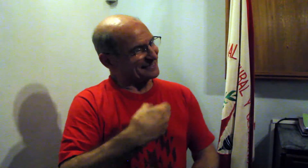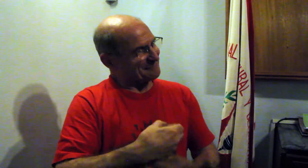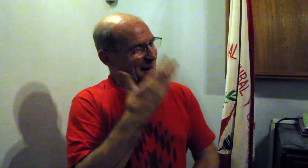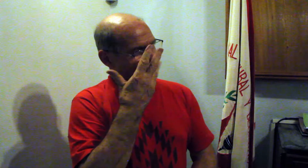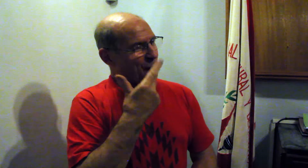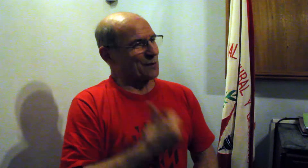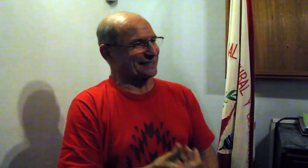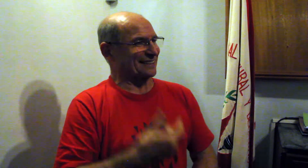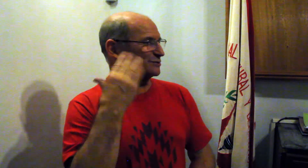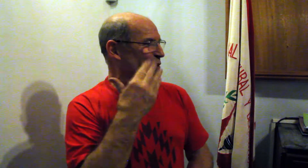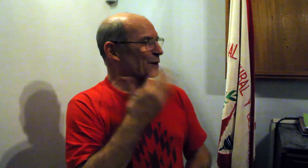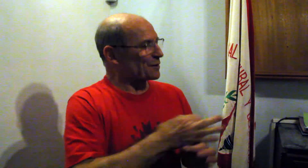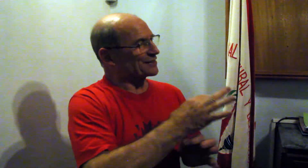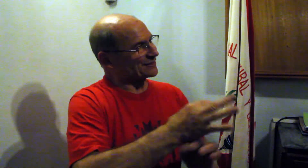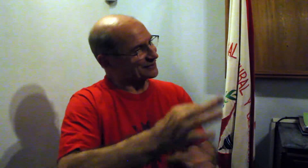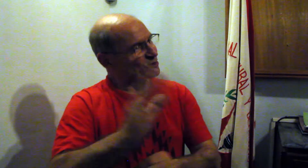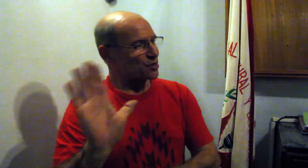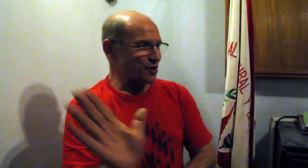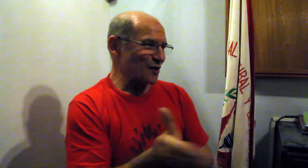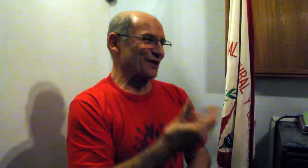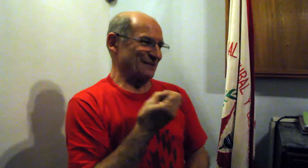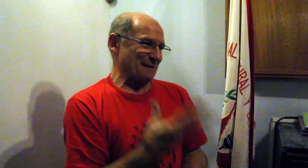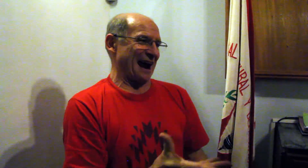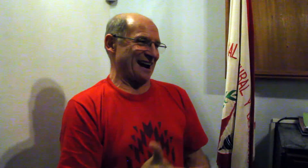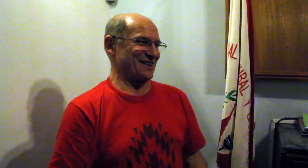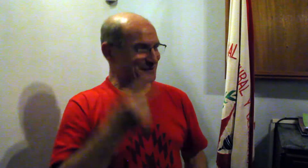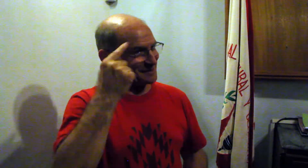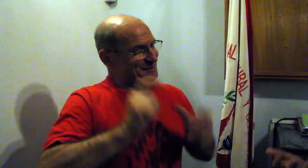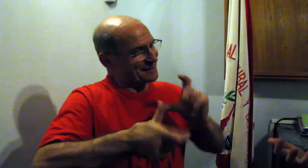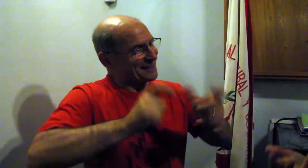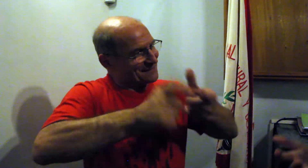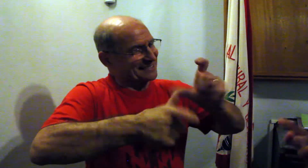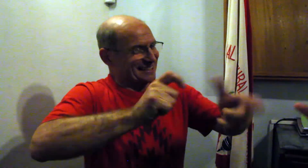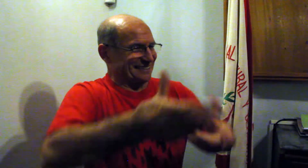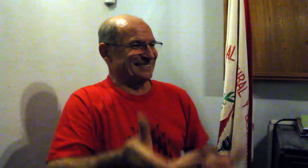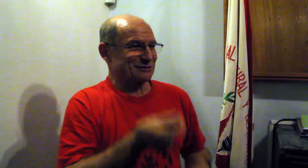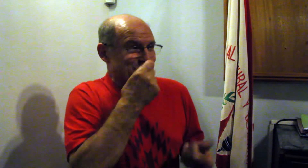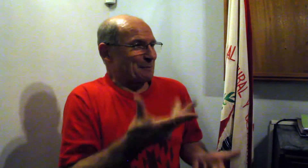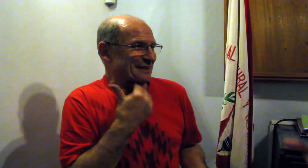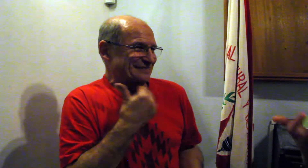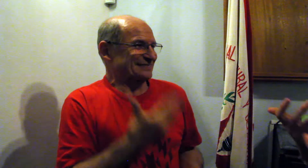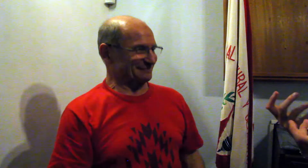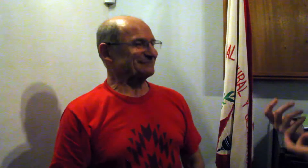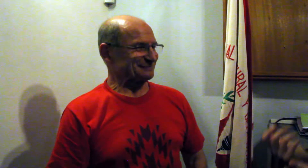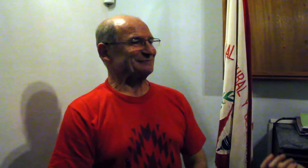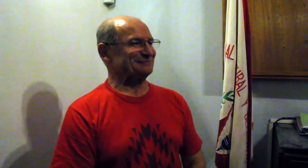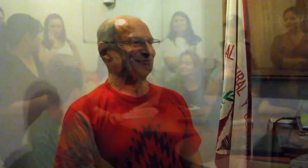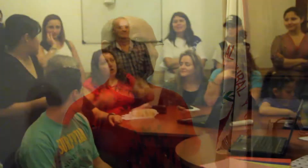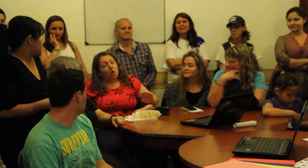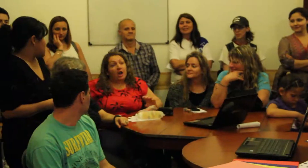enfermeros vengan a la institución y que tanto las personas oyentes como las personas sordas